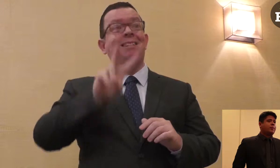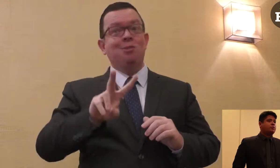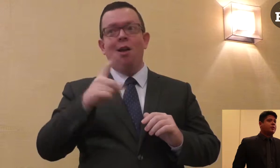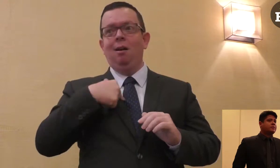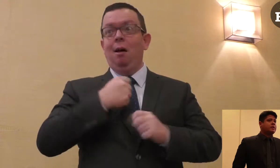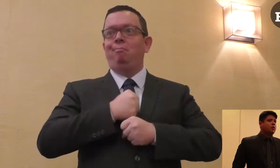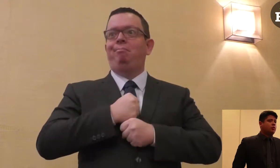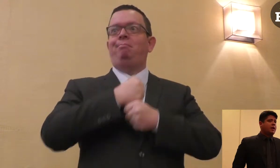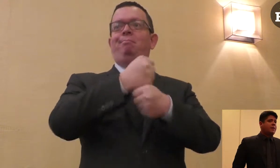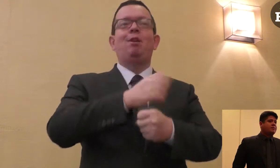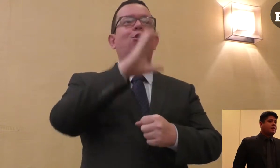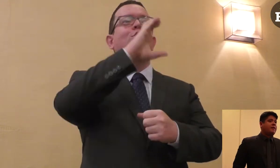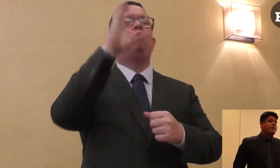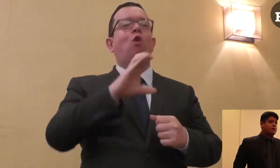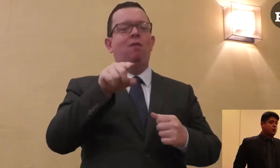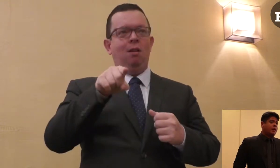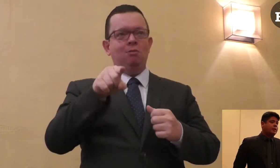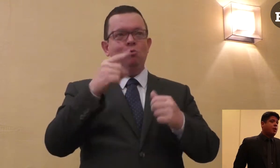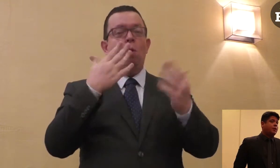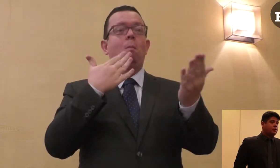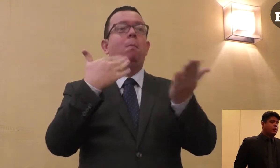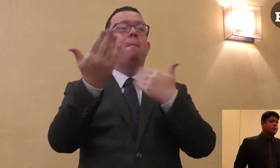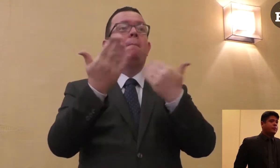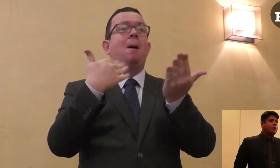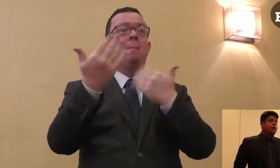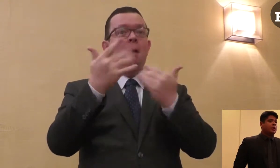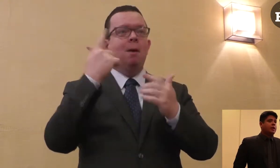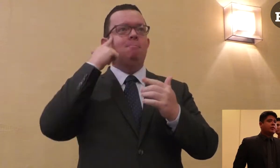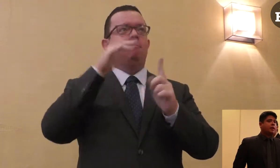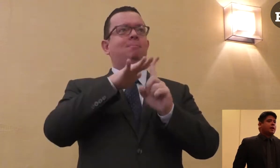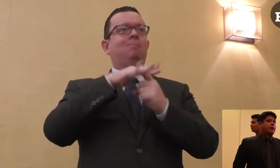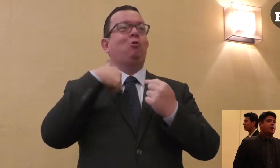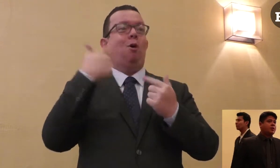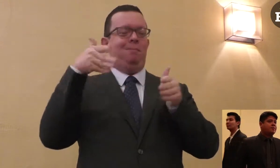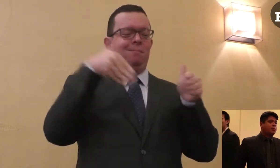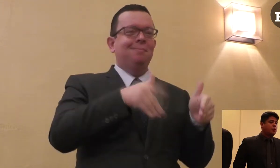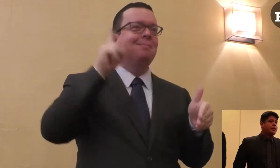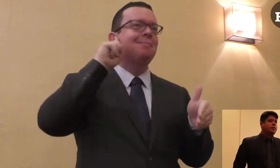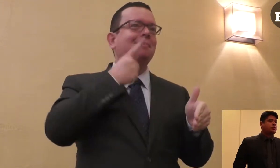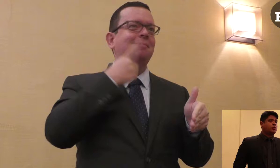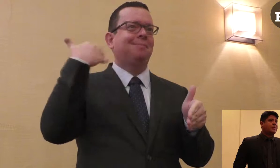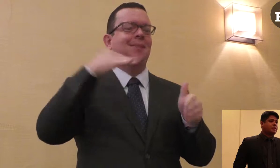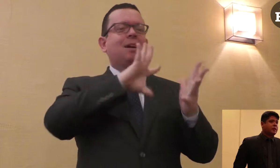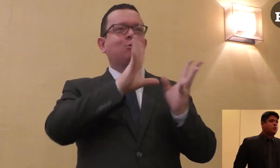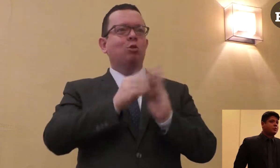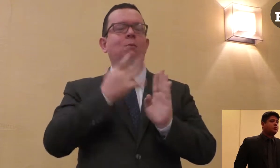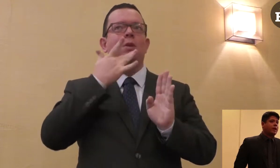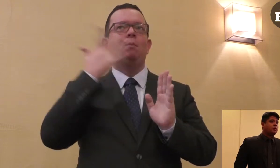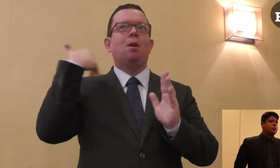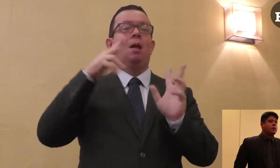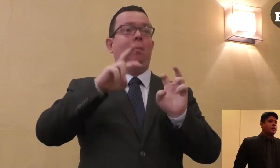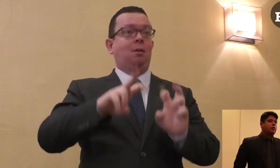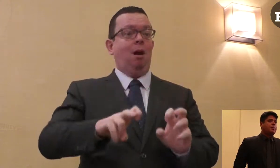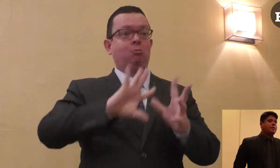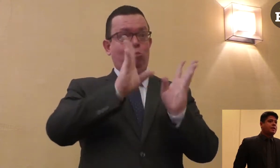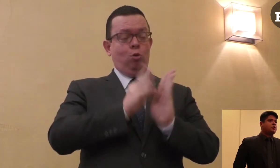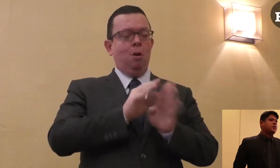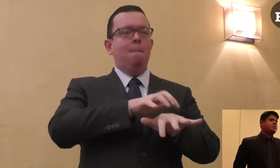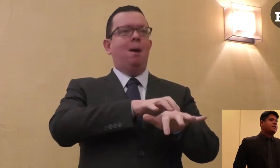la situación sobre personas con discapacidad en Venezuela, en el Estado venezolano. En esta audiencia pública, nosotros presentamos resultados de una